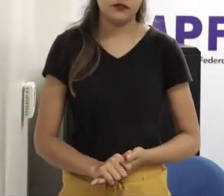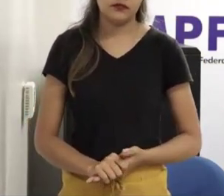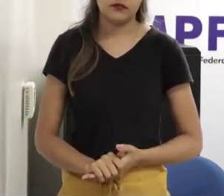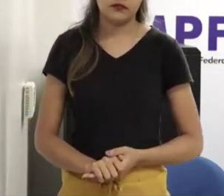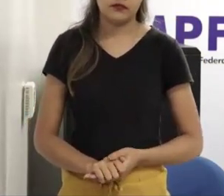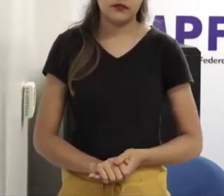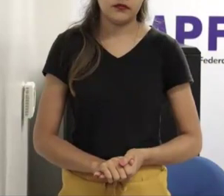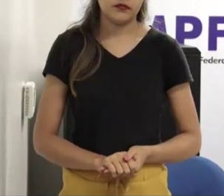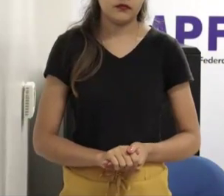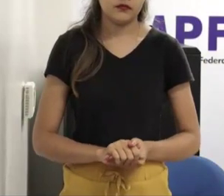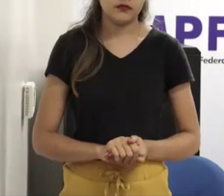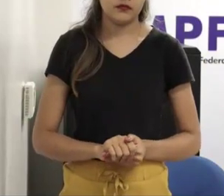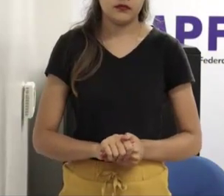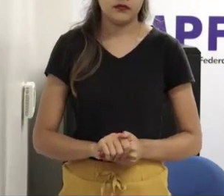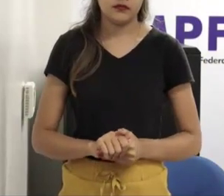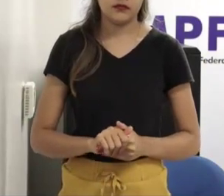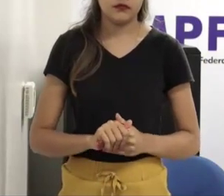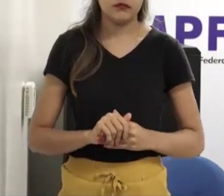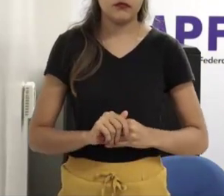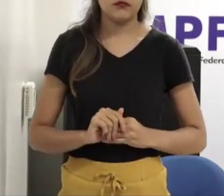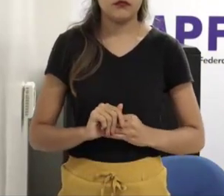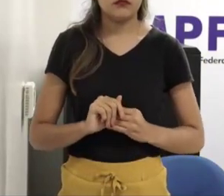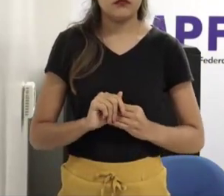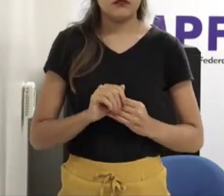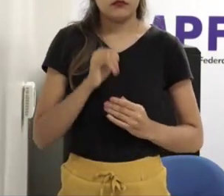aplicável só que tem falta